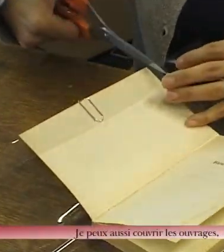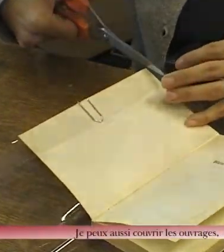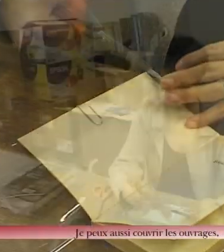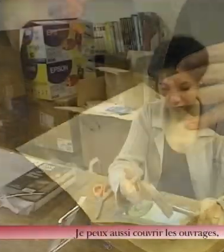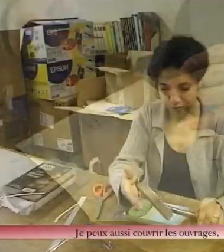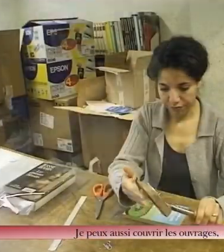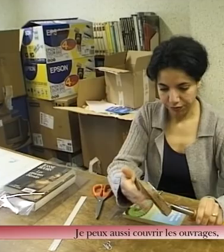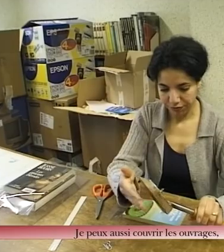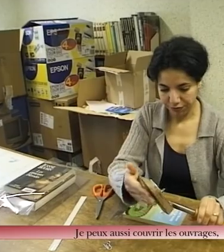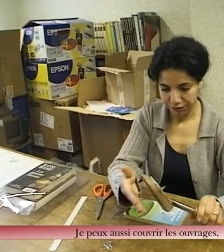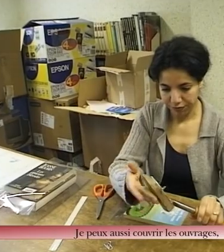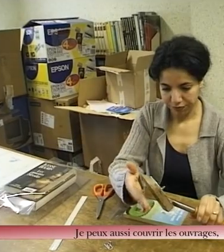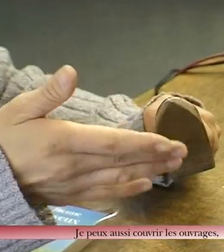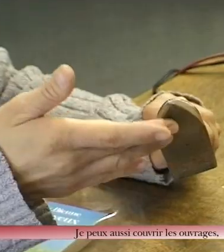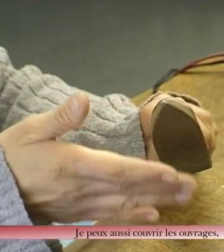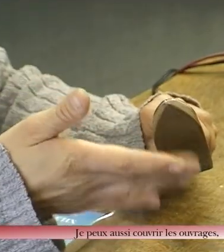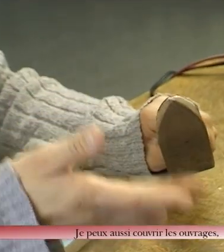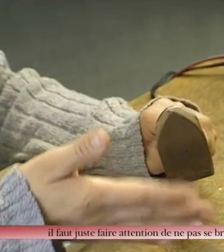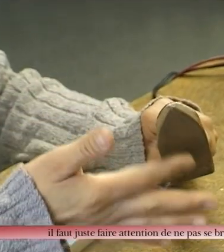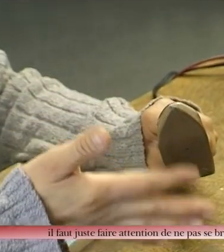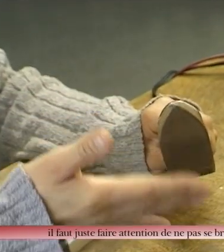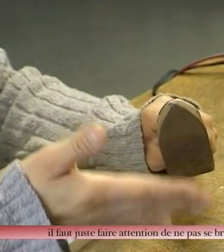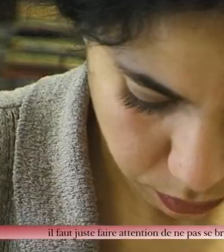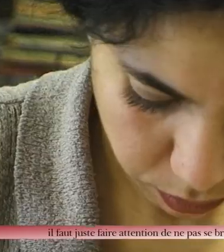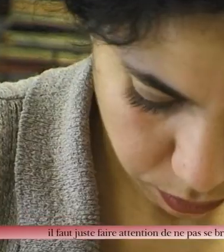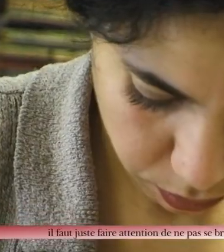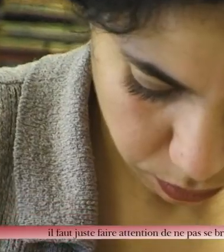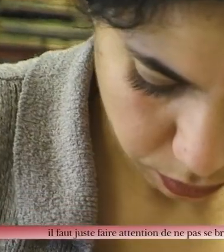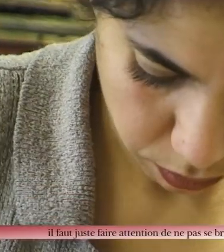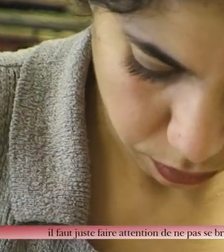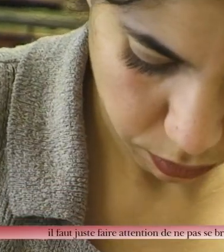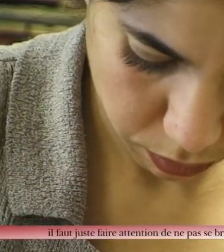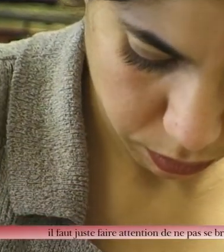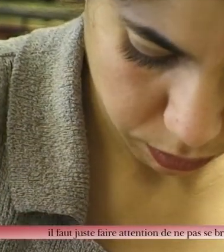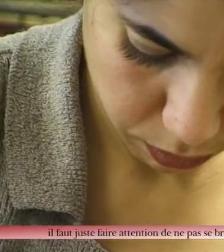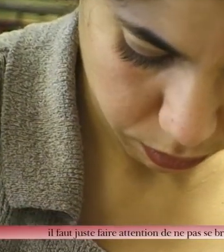Je peux aussi couvrir les ouvrages. Il faut juste faire attention de ne pas se brûler.